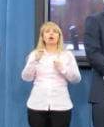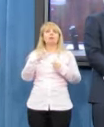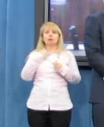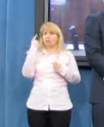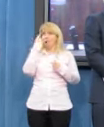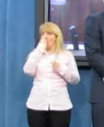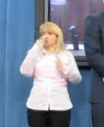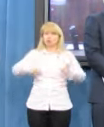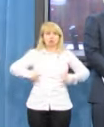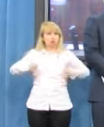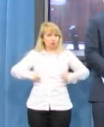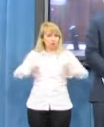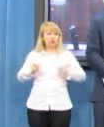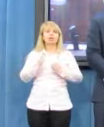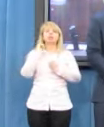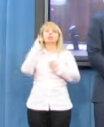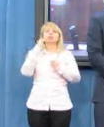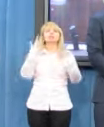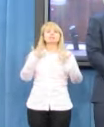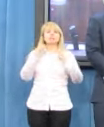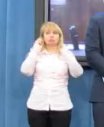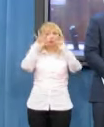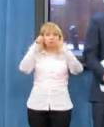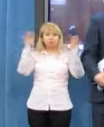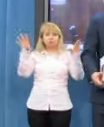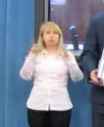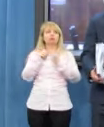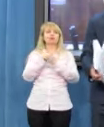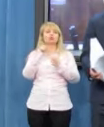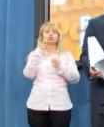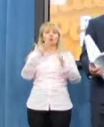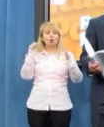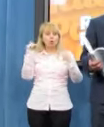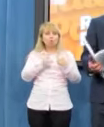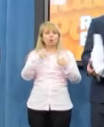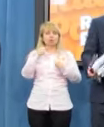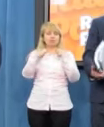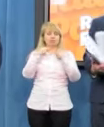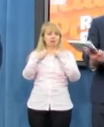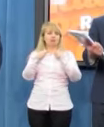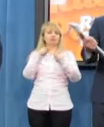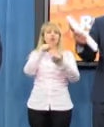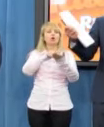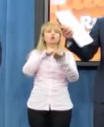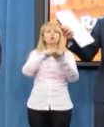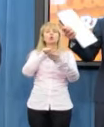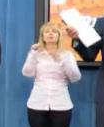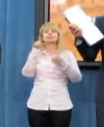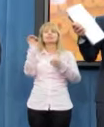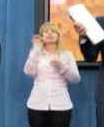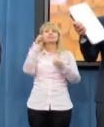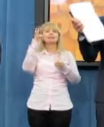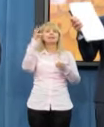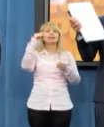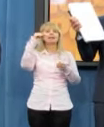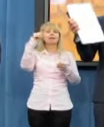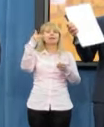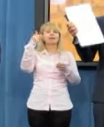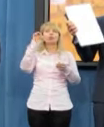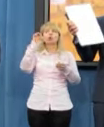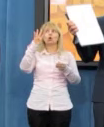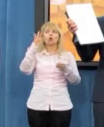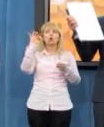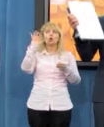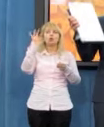nas nie zawiódł. Chcę poinformować również, co można sprawdzić w scenogramie z posiedzenia Sejmu, że pani poseł